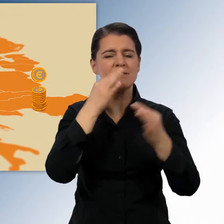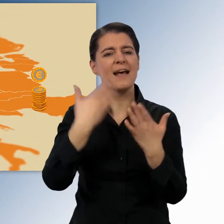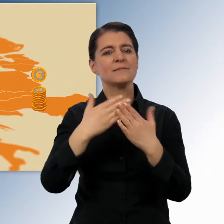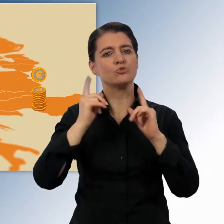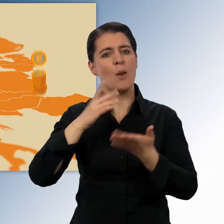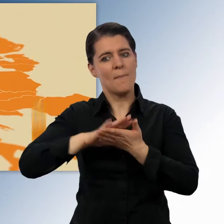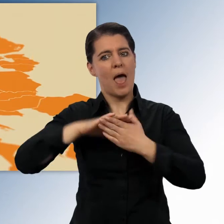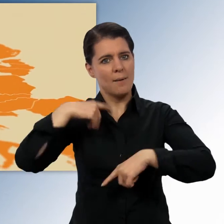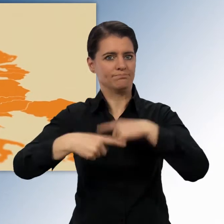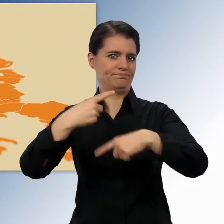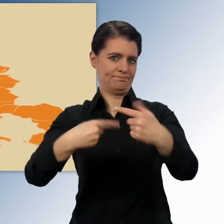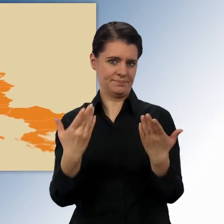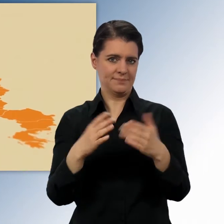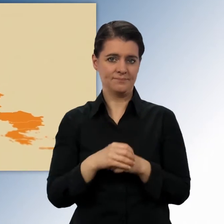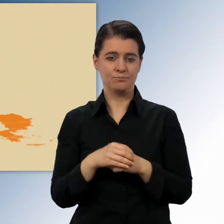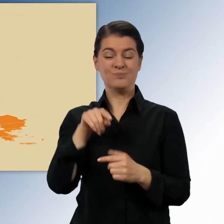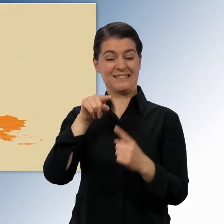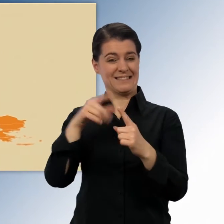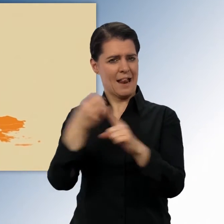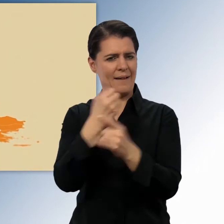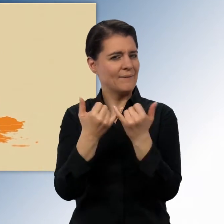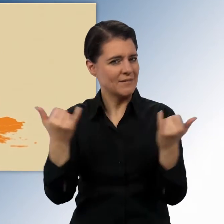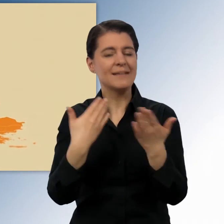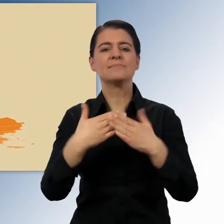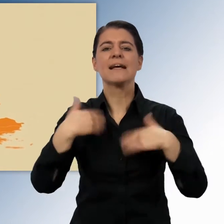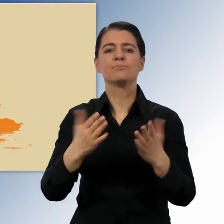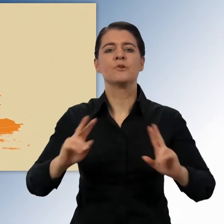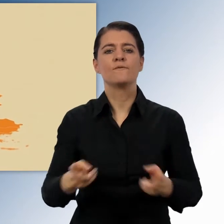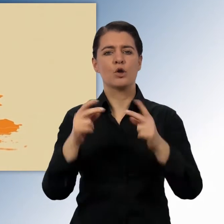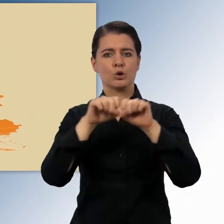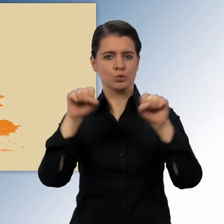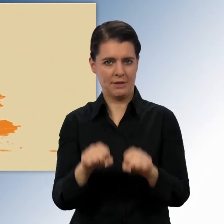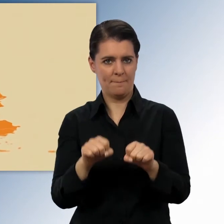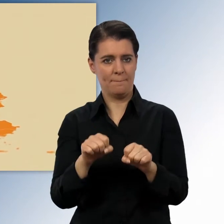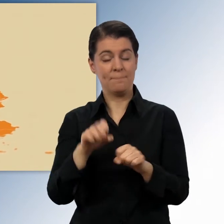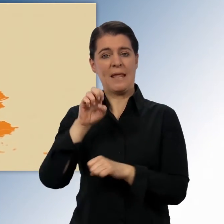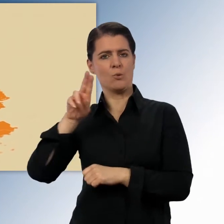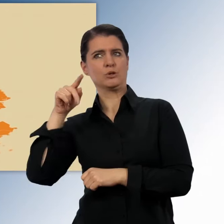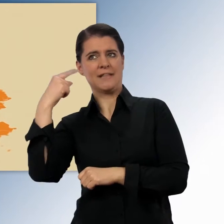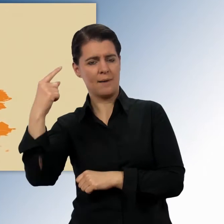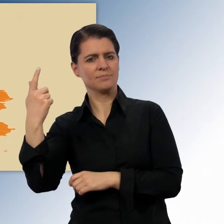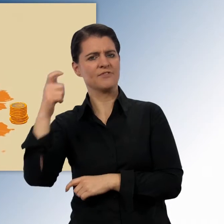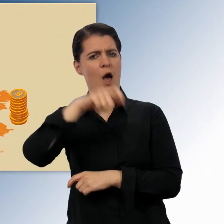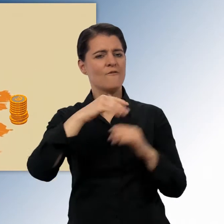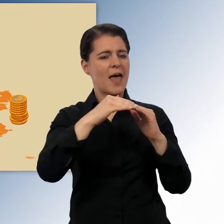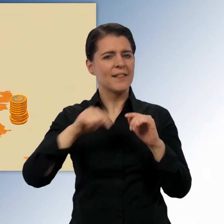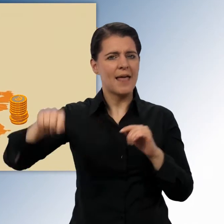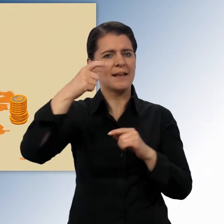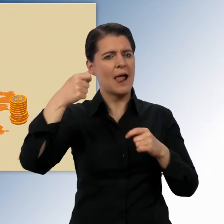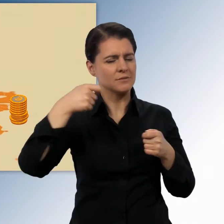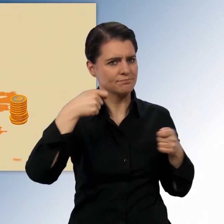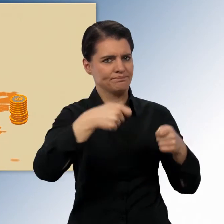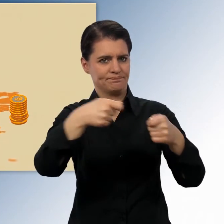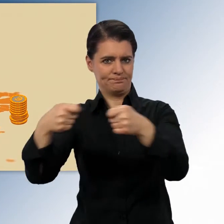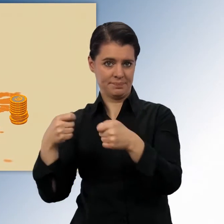Region stärken. Um das zu erreichen, gibt es ein Fördersystem, über das die EU Geld an die Staaten verteilt. Dabei